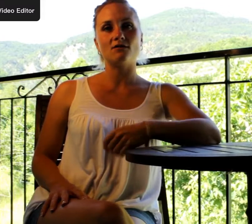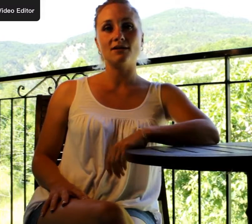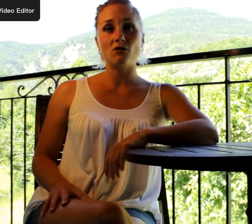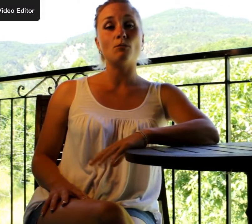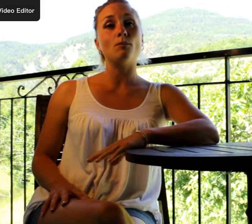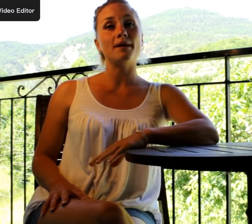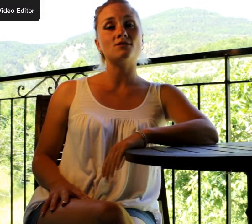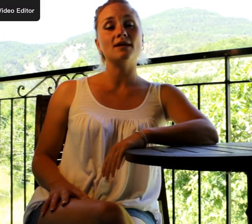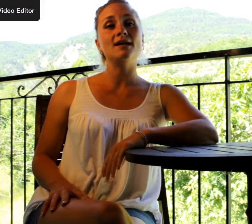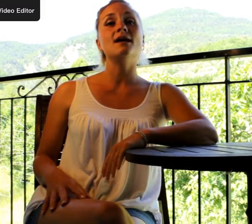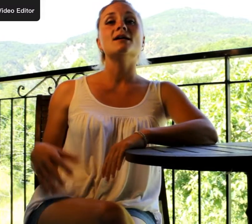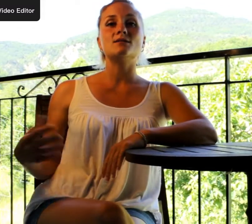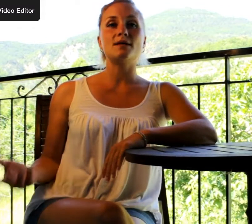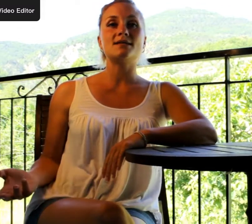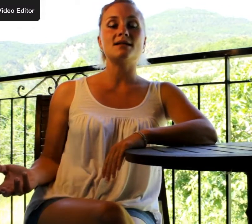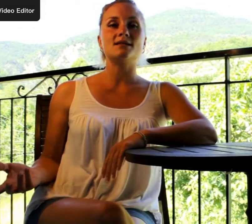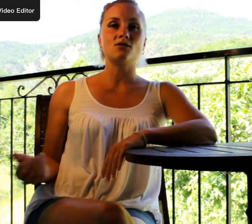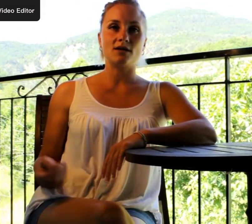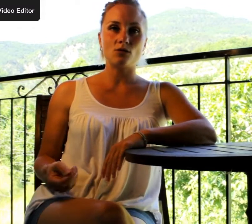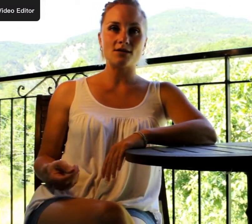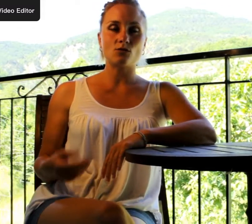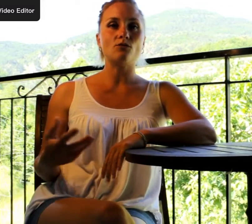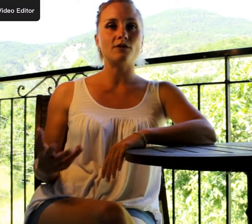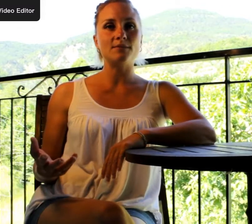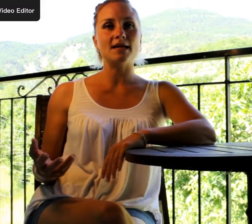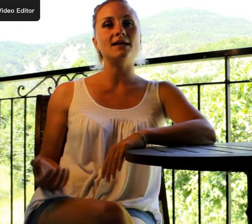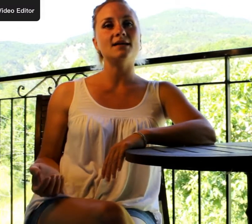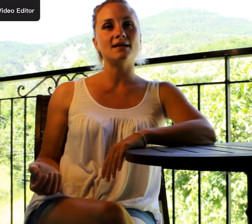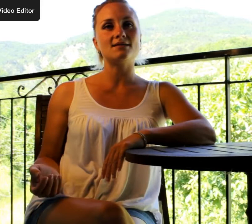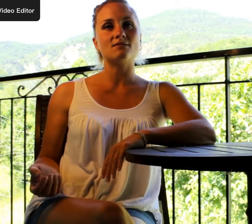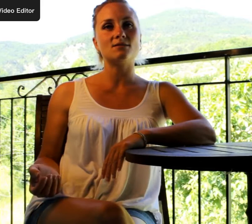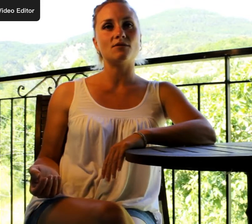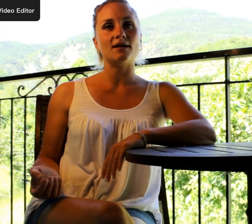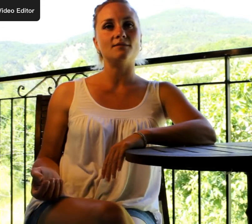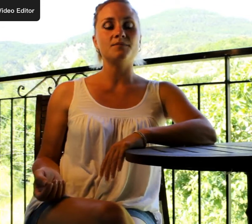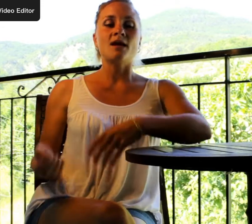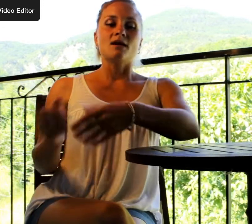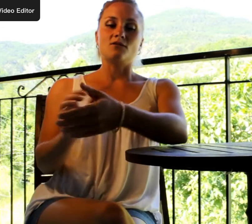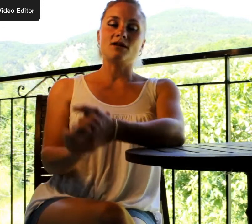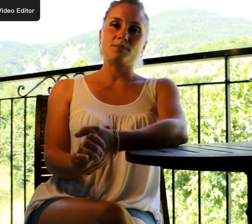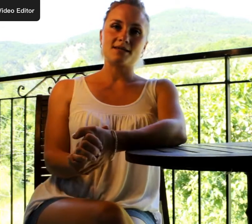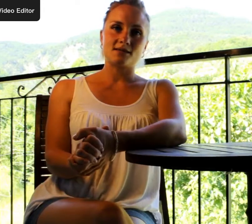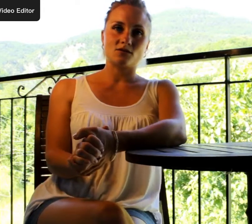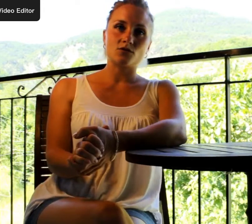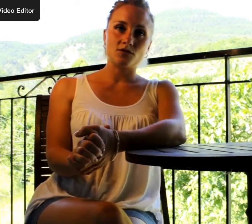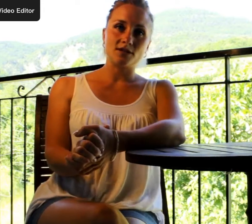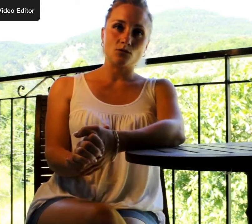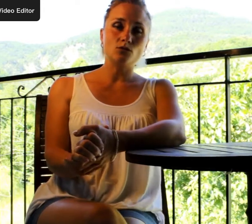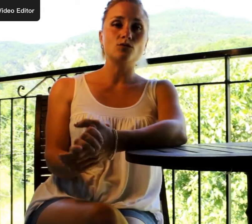en développement personnel spécialisée dans les relations familiales et sentimentales. Dans les précédentes vidéos, nous